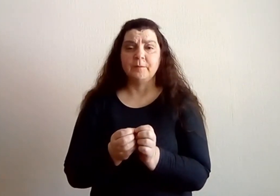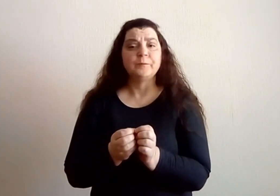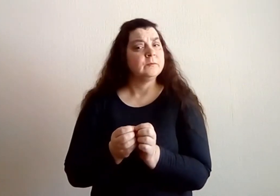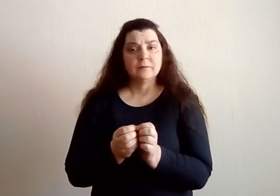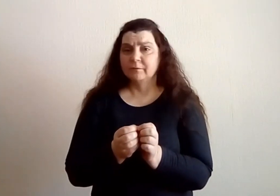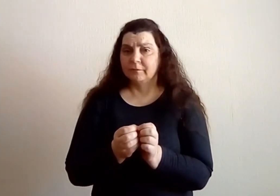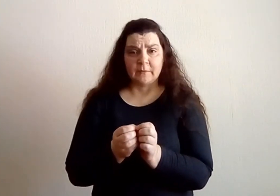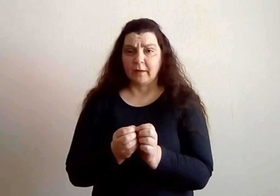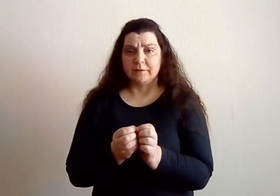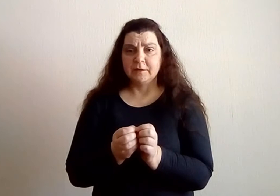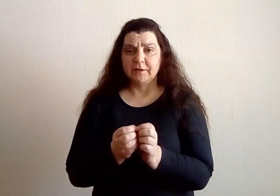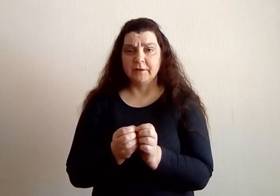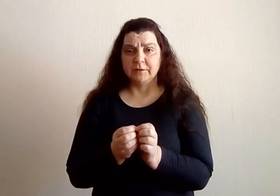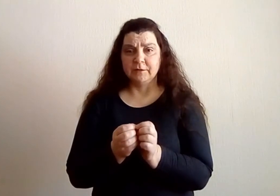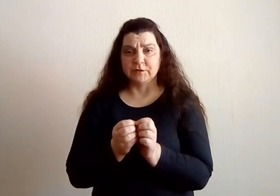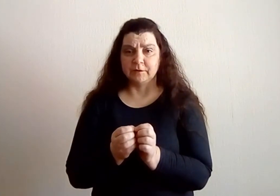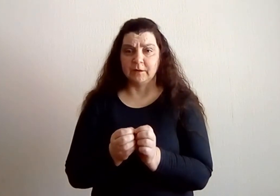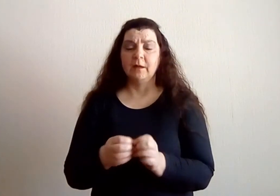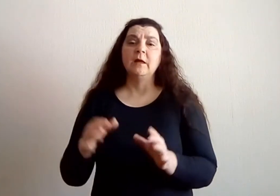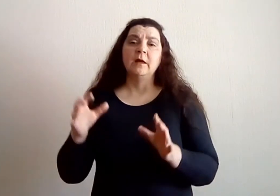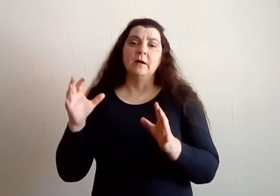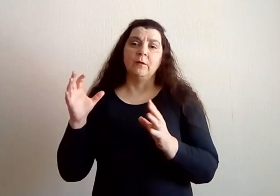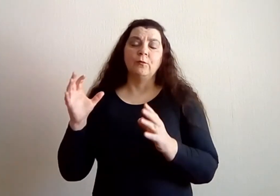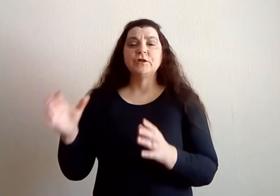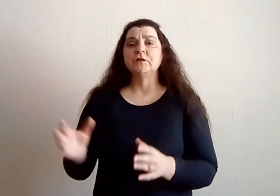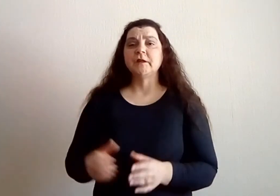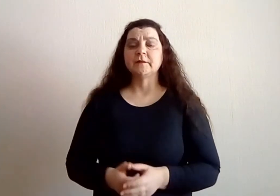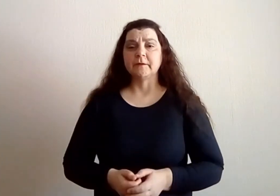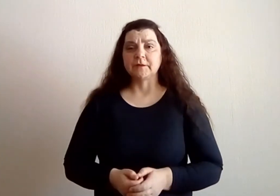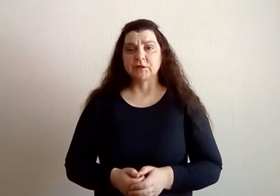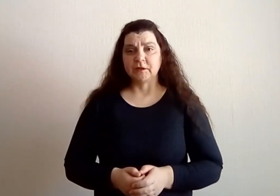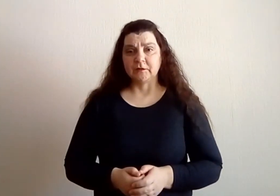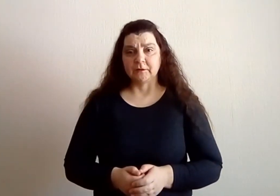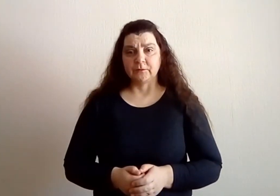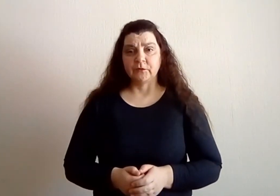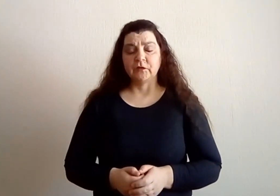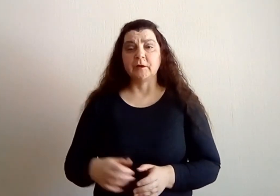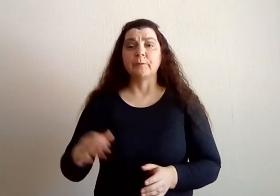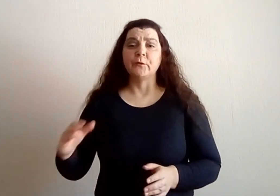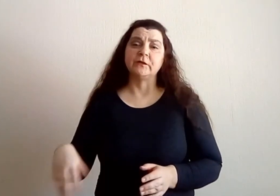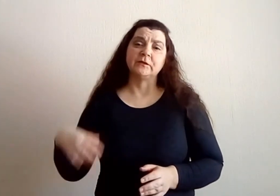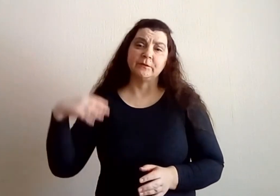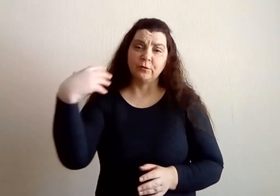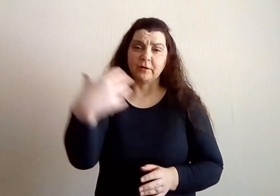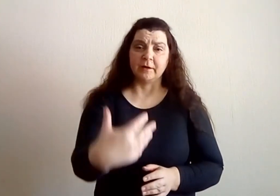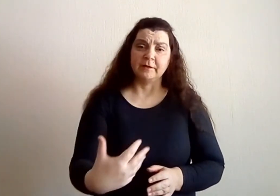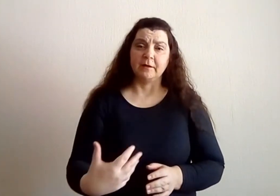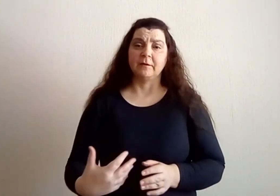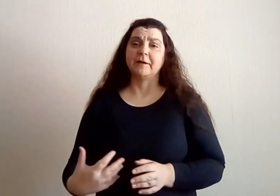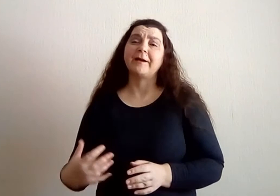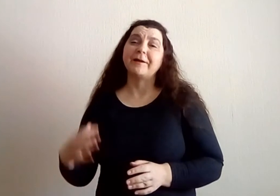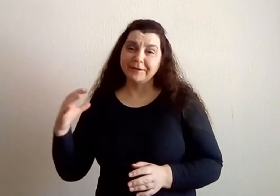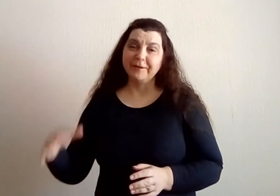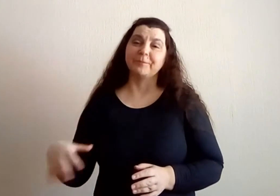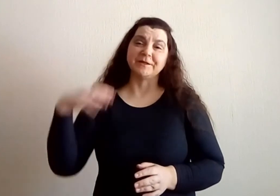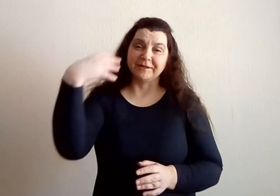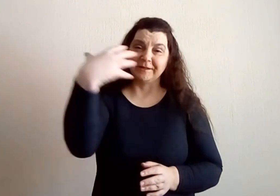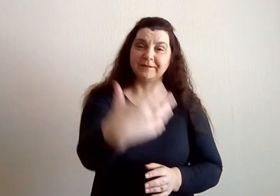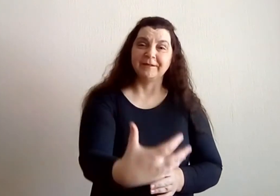от них не жди. Очень часто я встречаю этих офицеров после того, как они прошли те